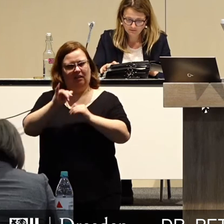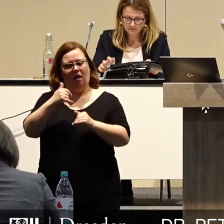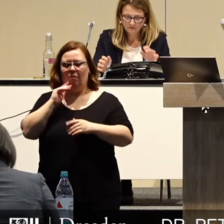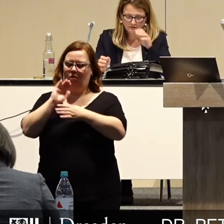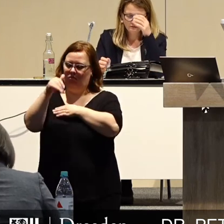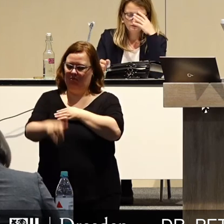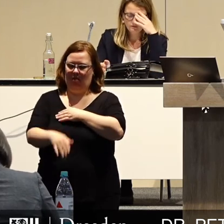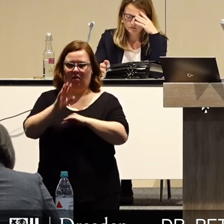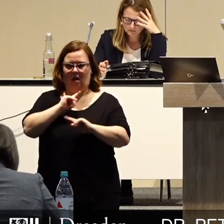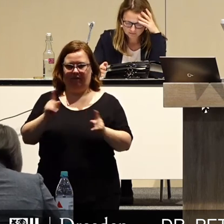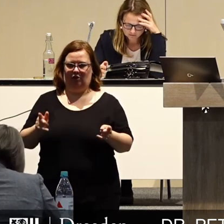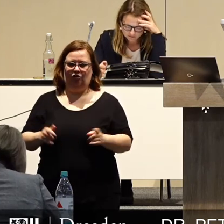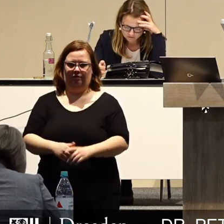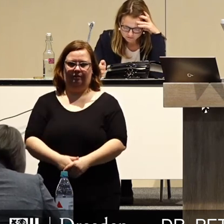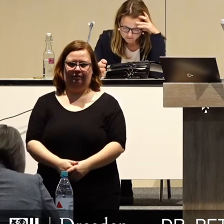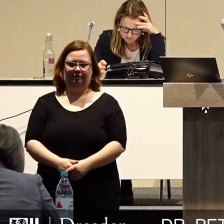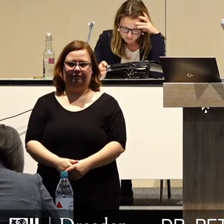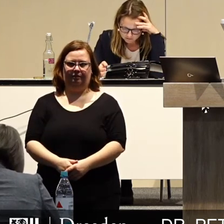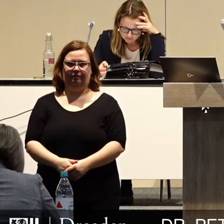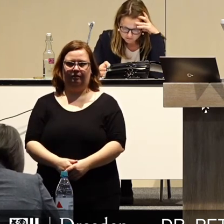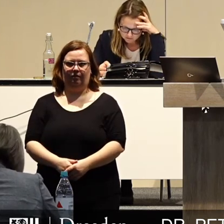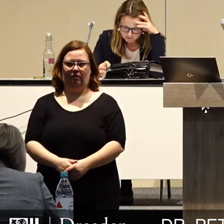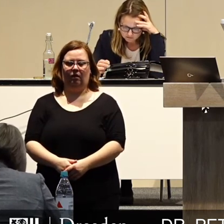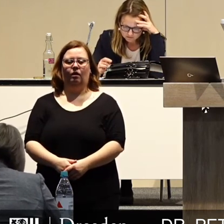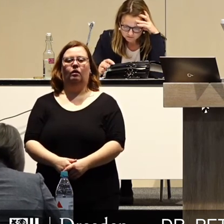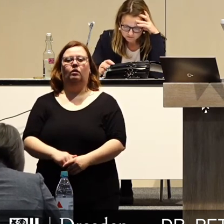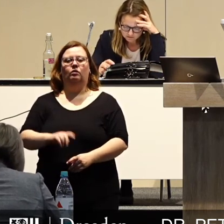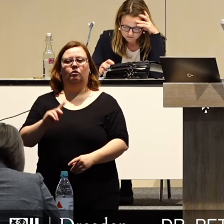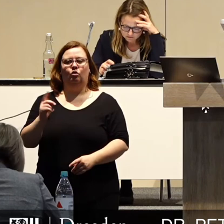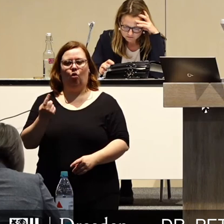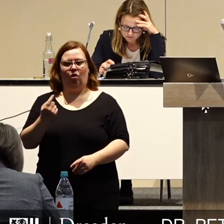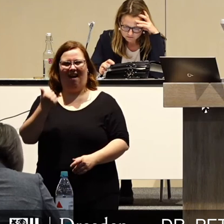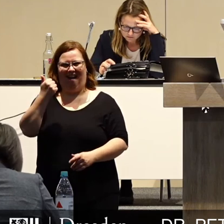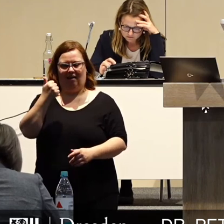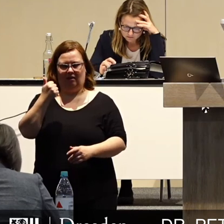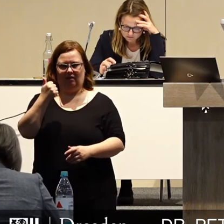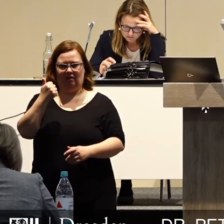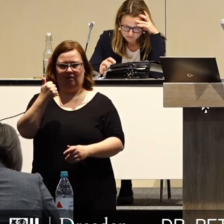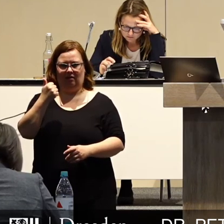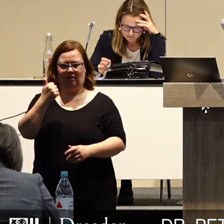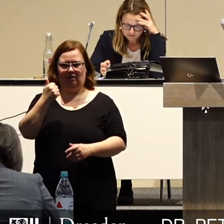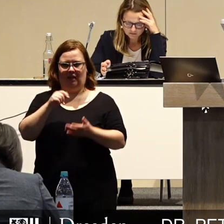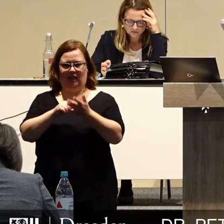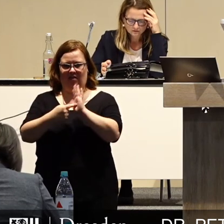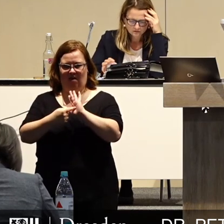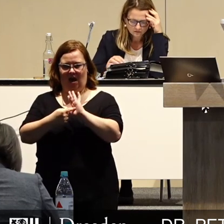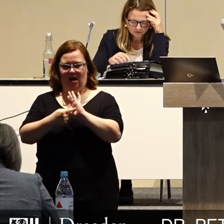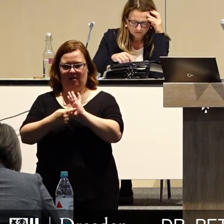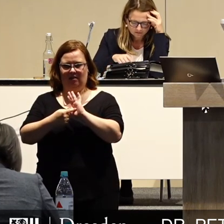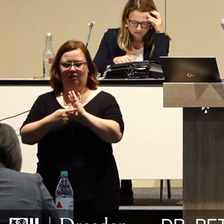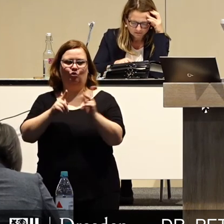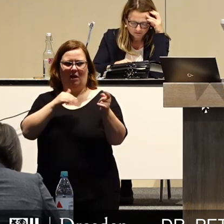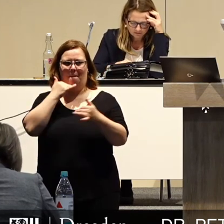es diese Abkehr nicht geben. An der Stelle noch ein kleines Wort zum